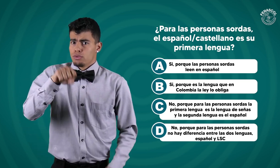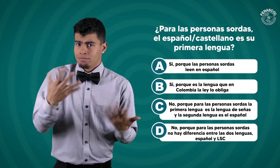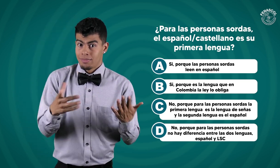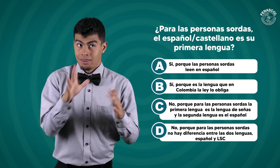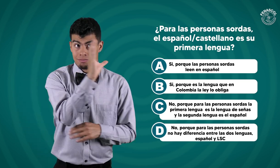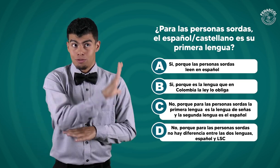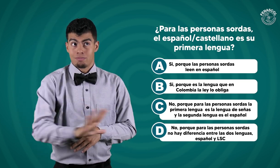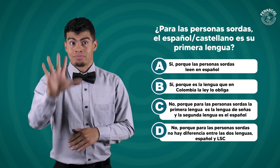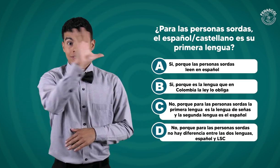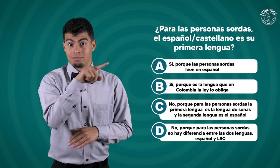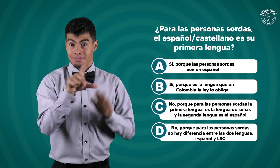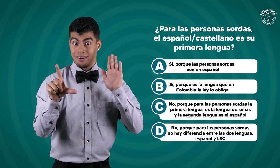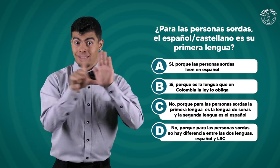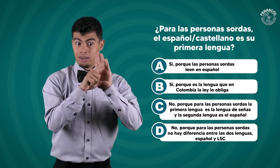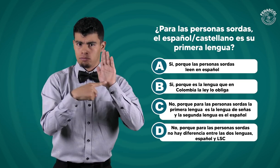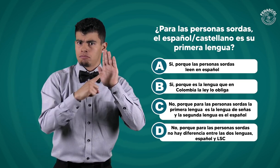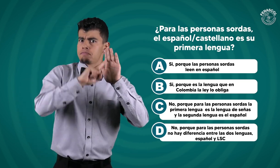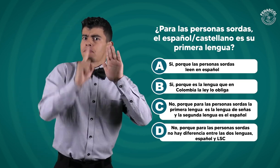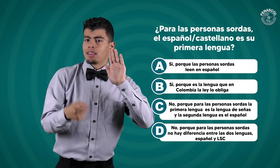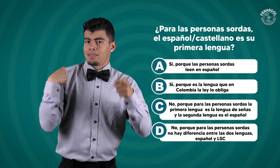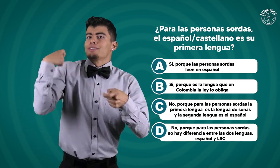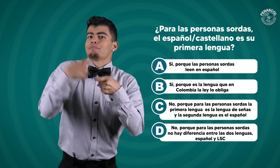porque es la lengua que en Colombia la ley obliga. Miremos la otra.